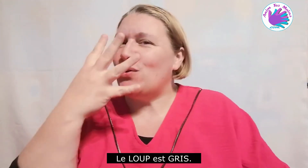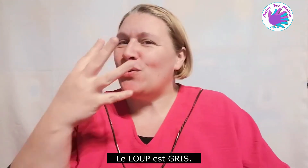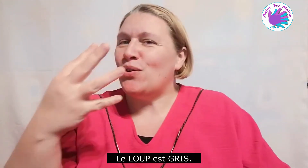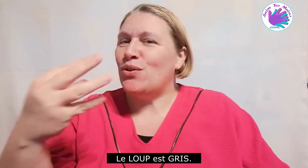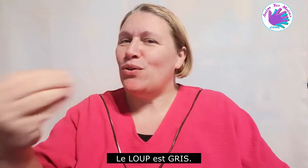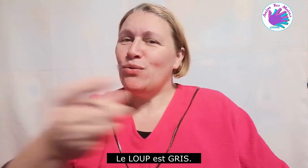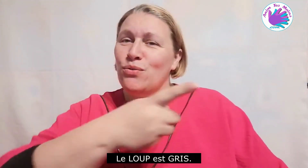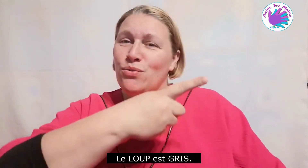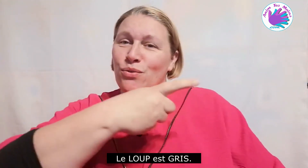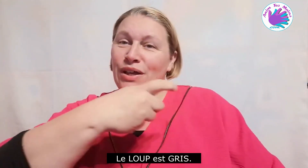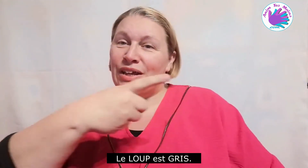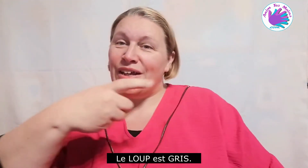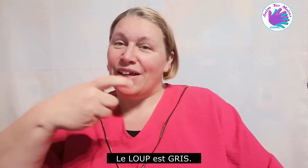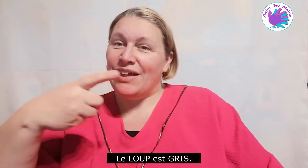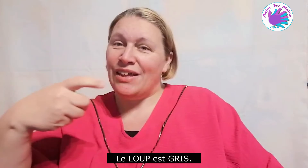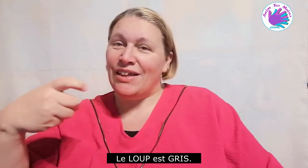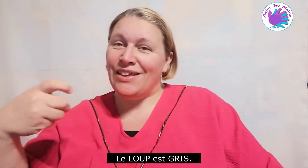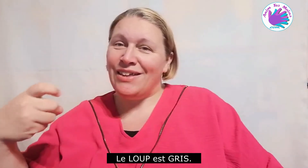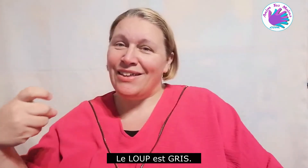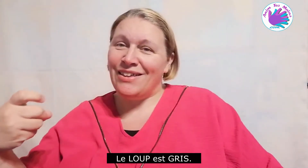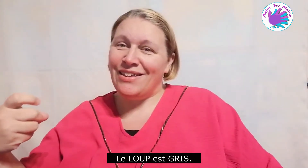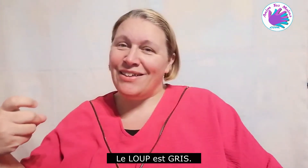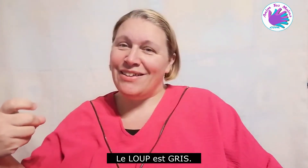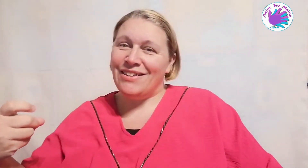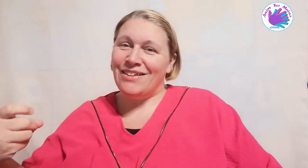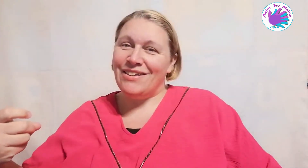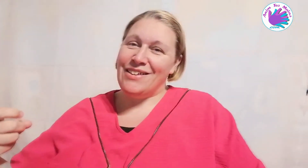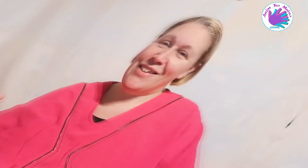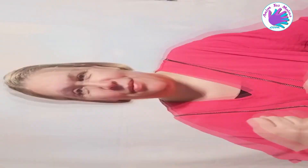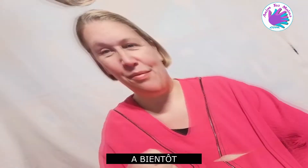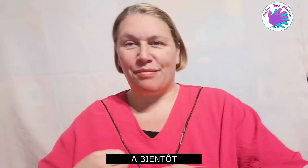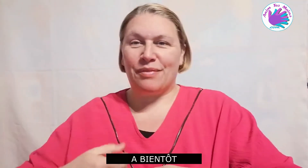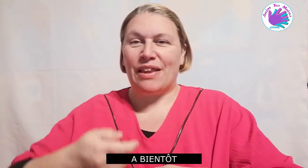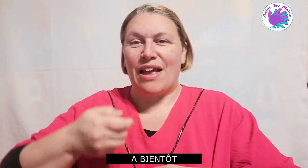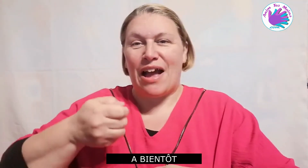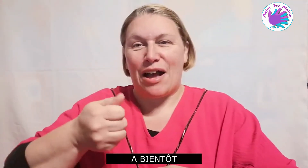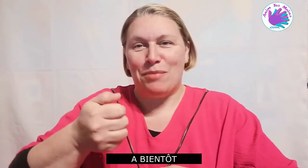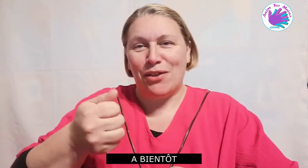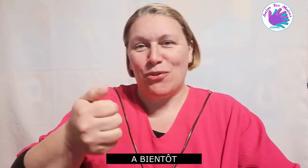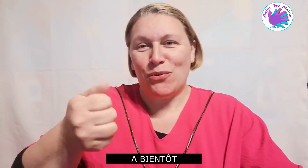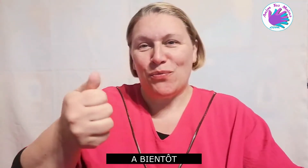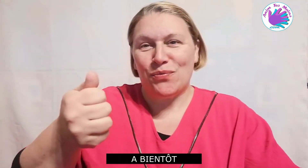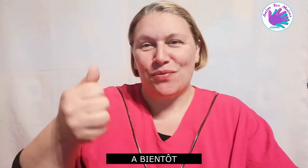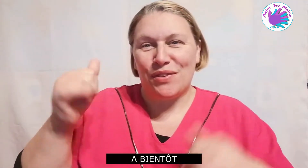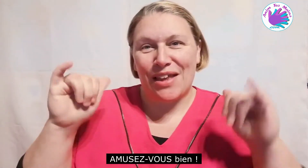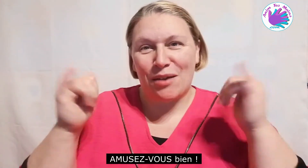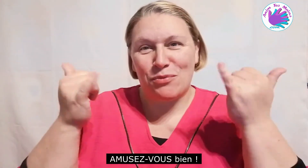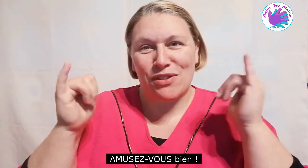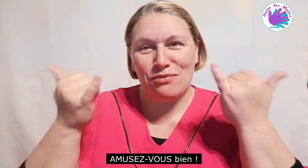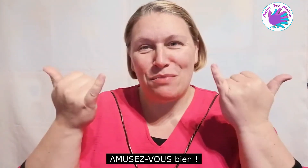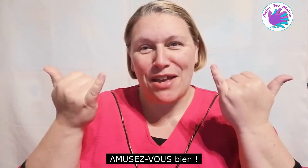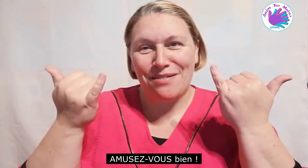loup est gris à bientôt amusez vous bien